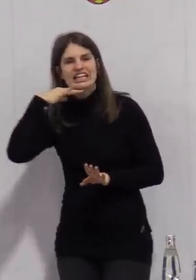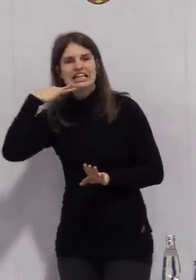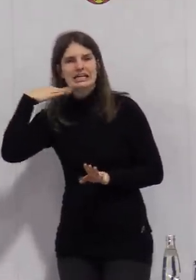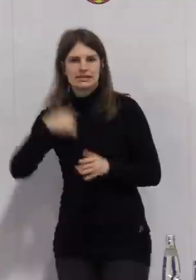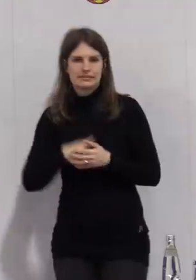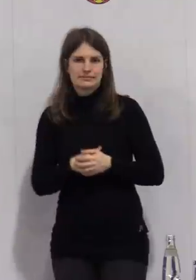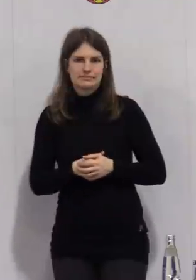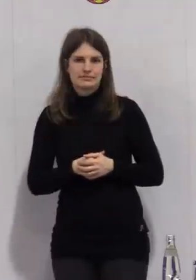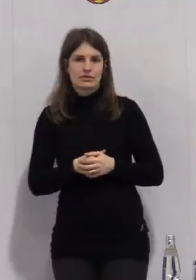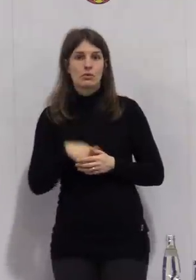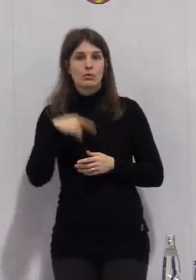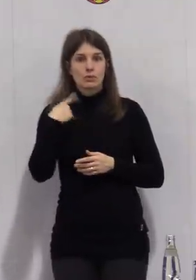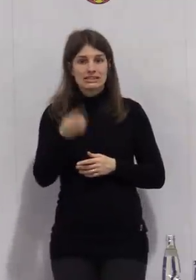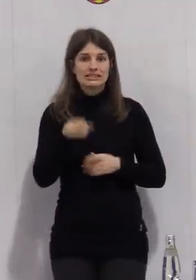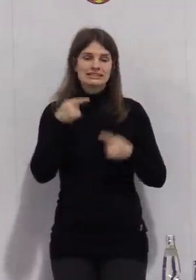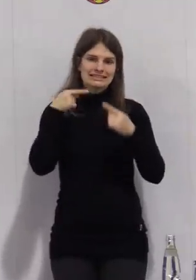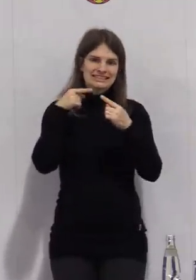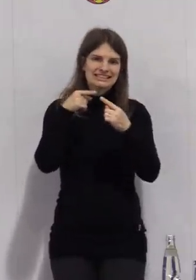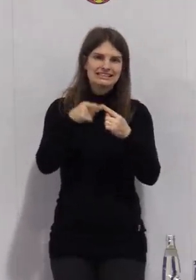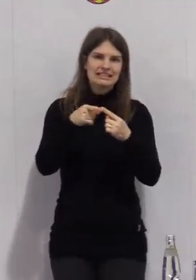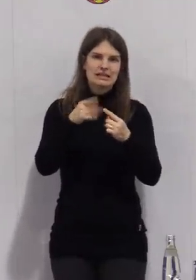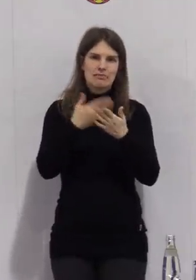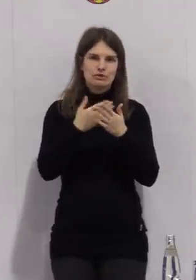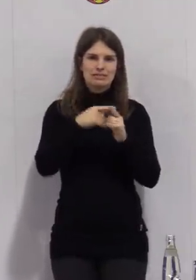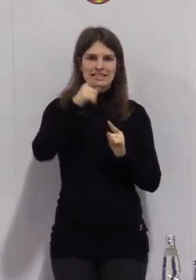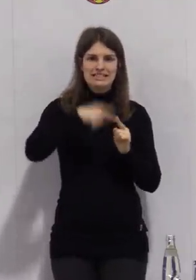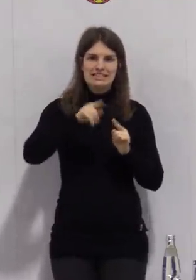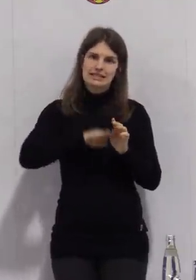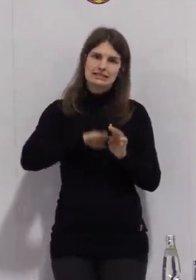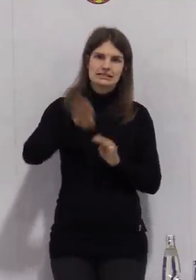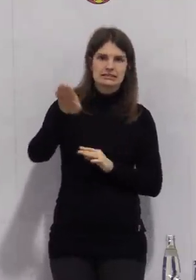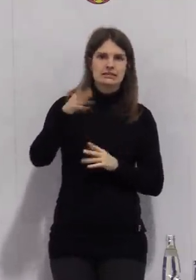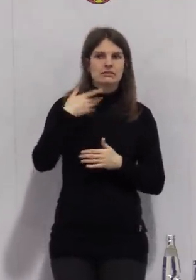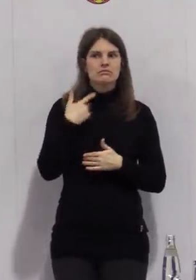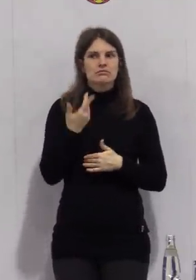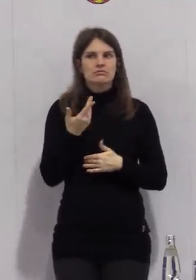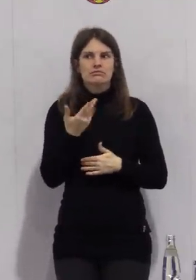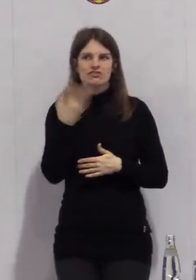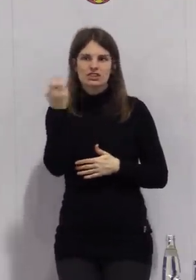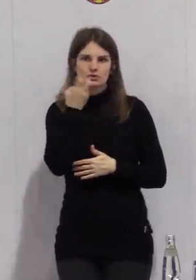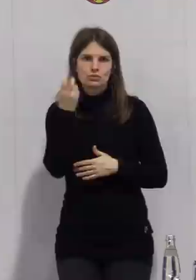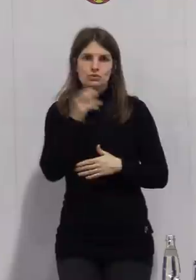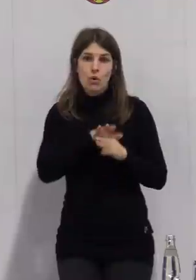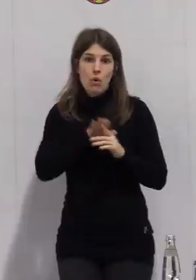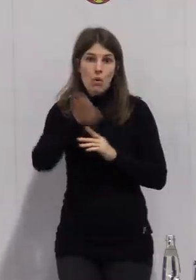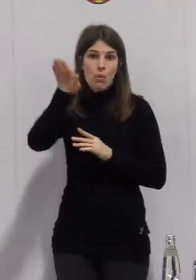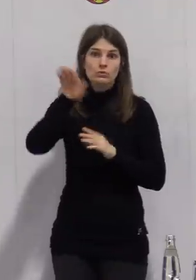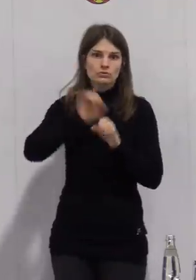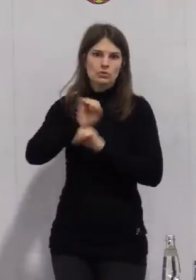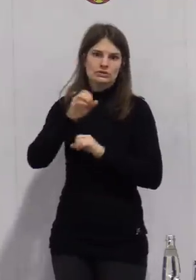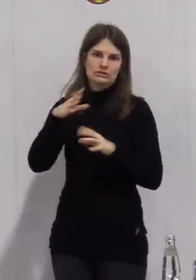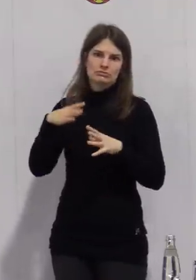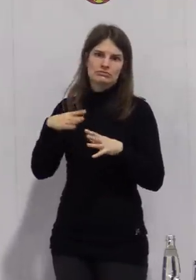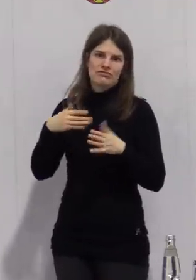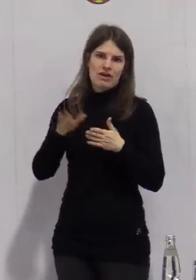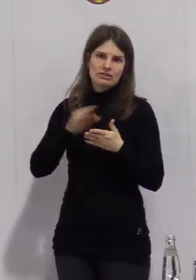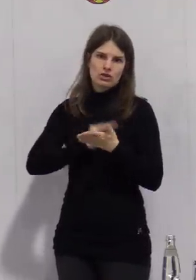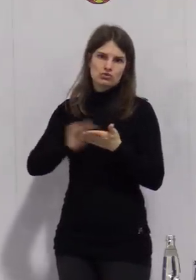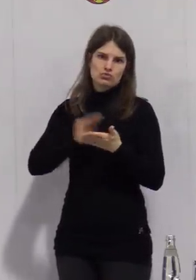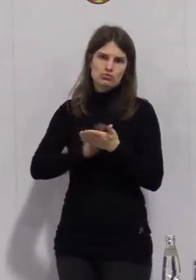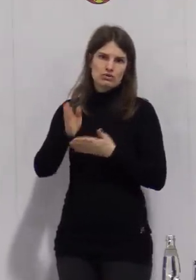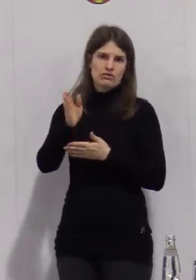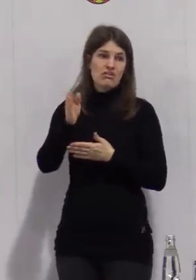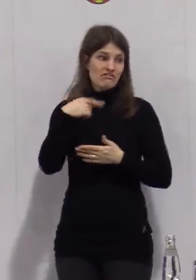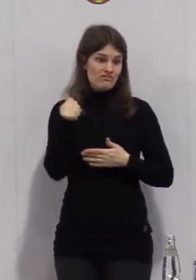Hochinzidenzzeiten zu stabilisieren. Wir gehen da einen neuen Weg in Sachsen-Anhalt, das ist uns auch bewusst, vielleicht auch